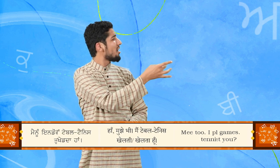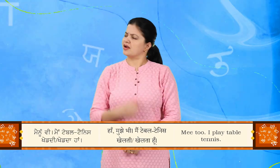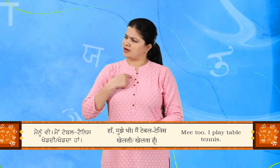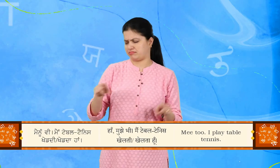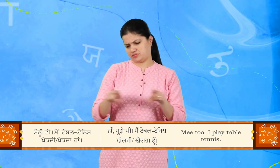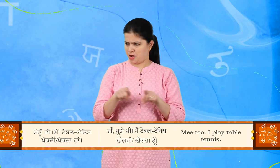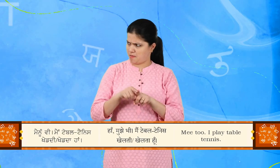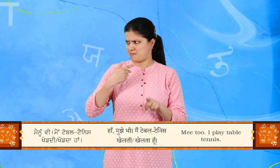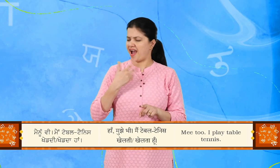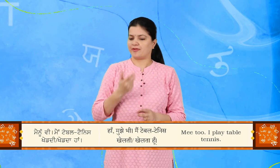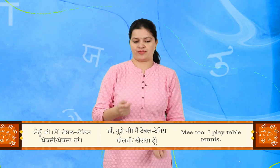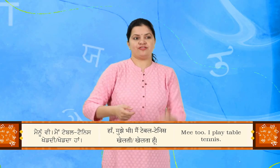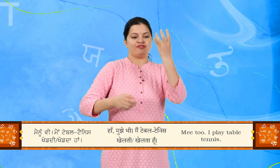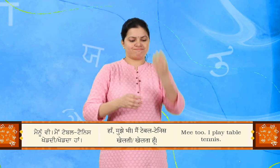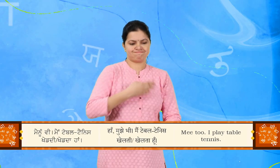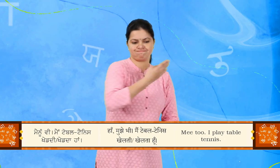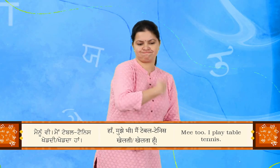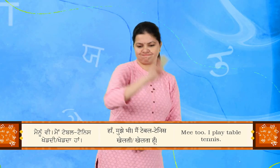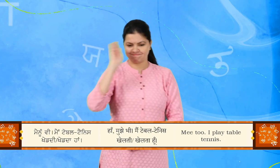मैंनू भी मैं टेबल टैनिस खेट दी हाँ